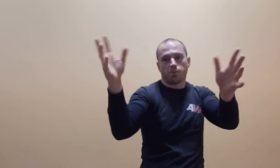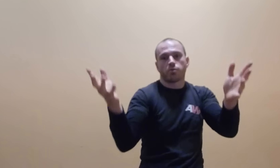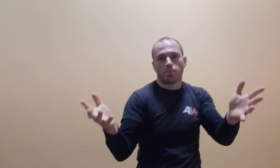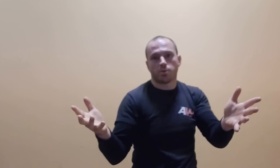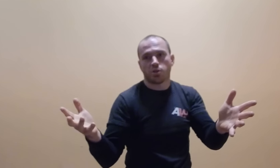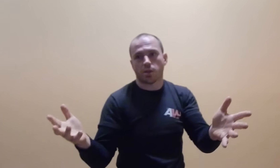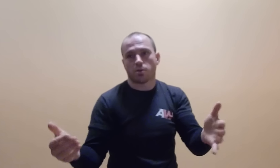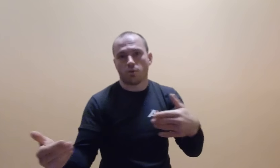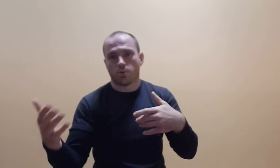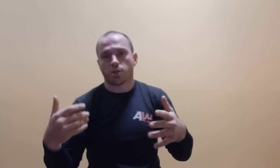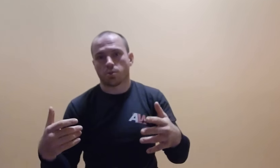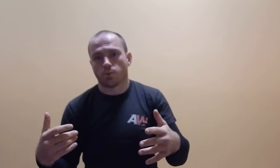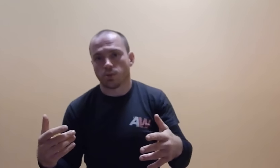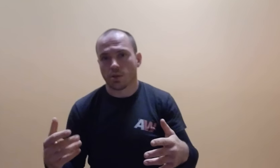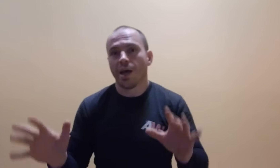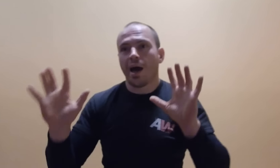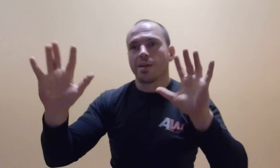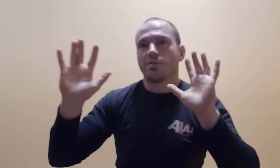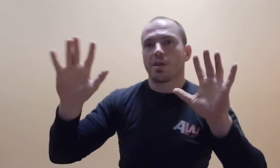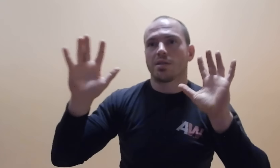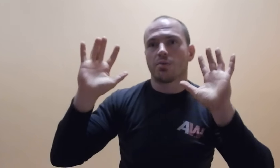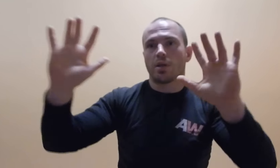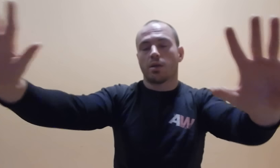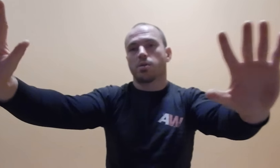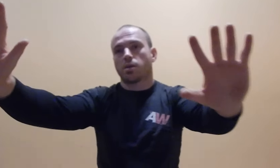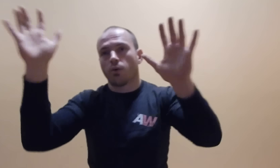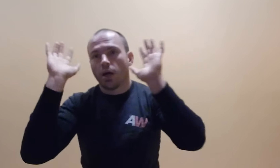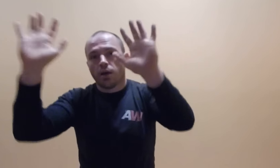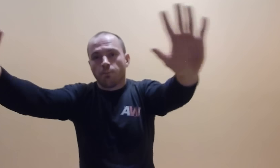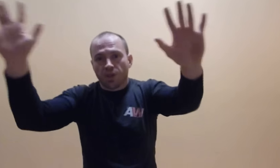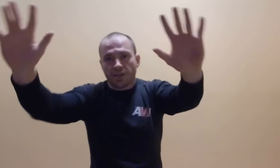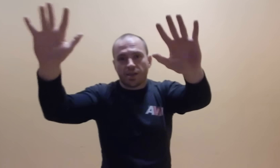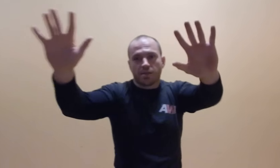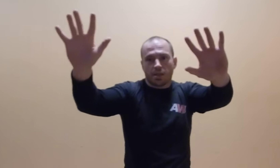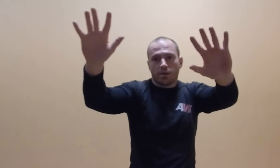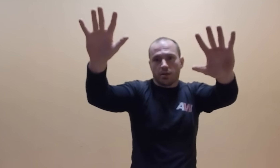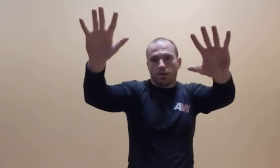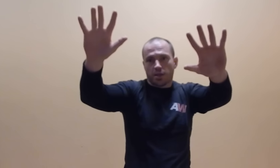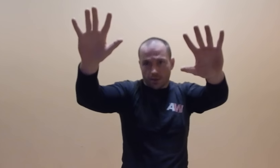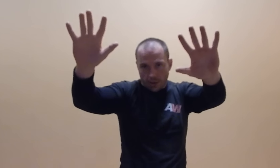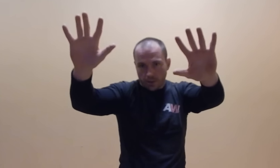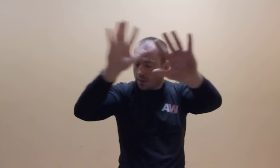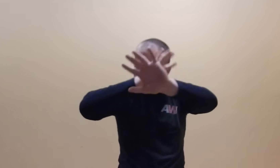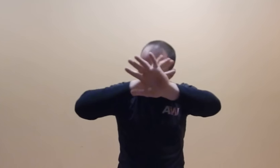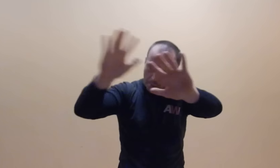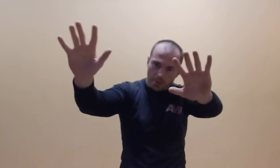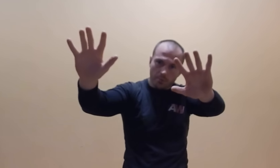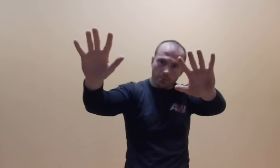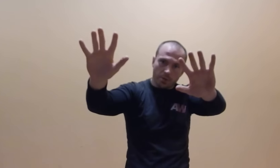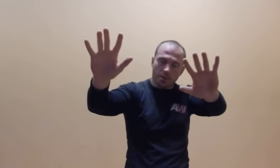powód dla podniesienia tych rąk, bo on też jest powodzony, ale te dwie ręce tutaj dają sygnał, ja nie chcę, nie chcę walki, nie chcę problemu, nie